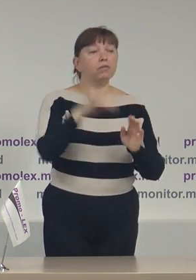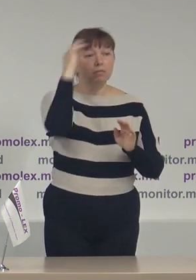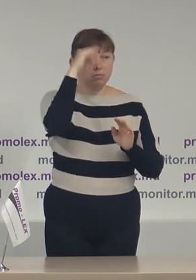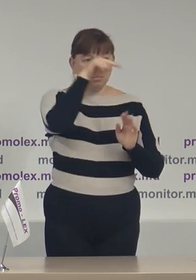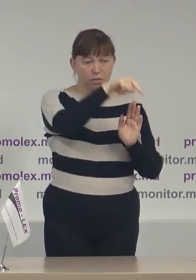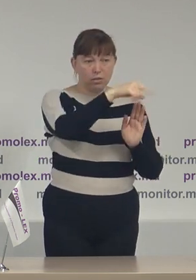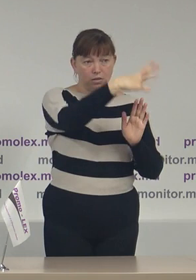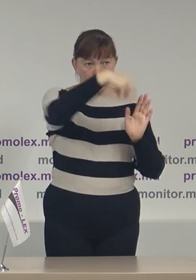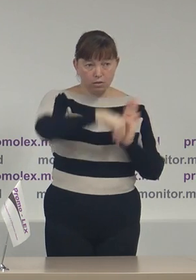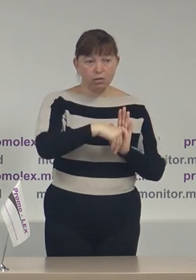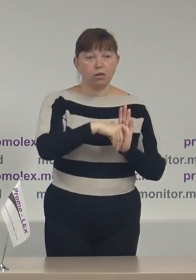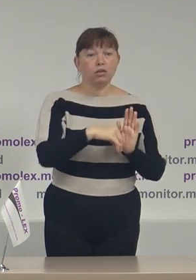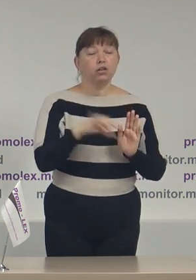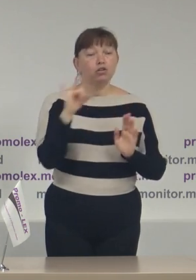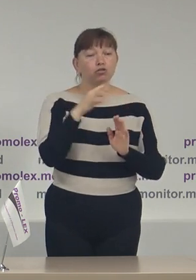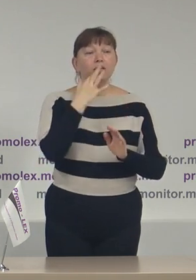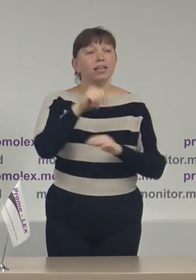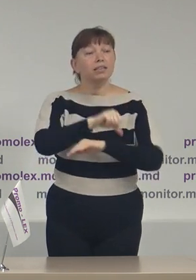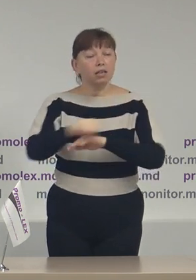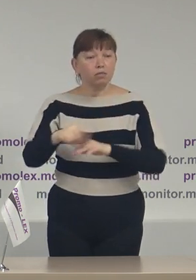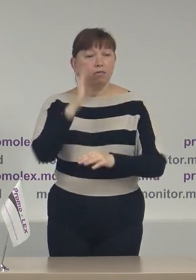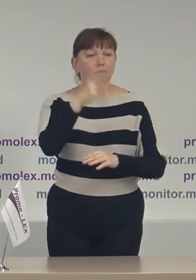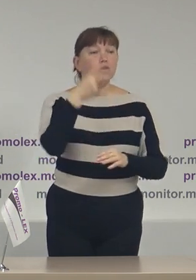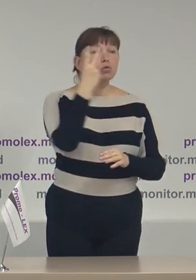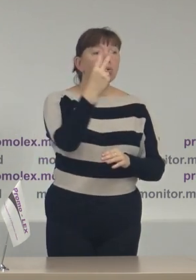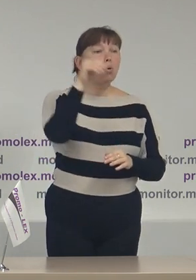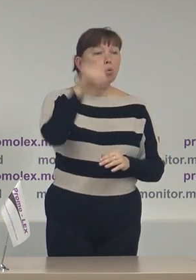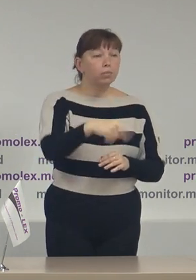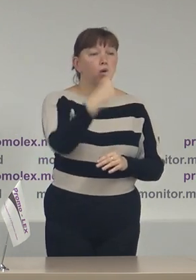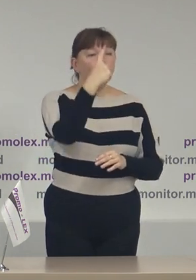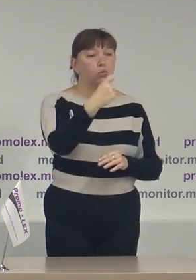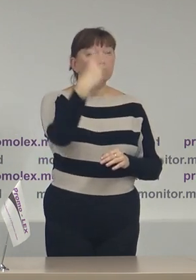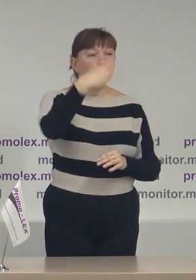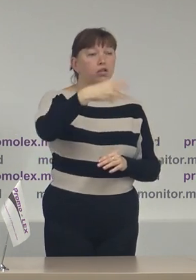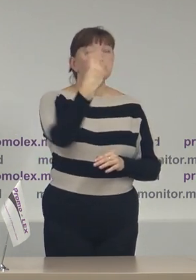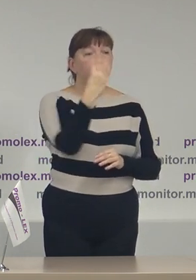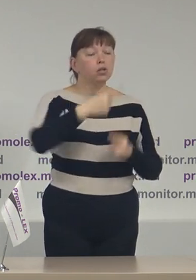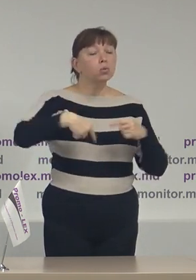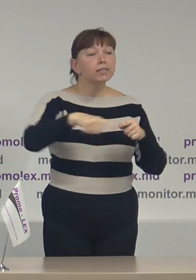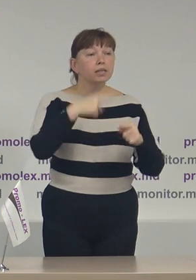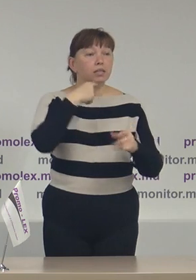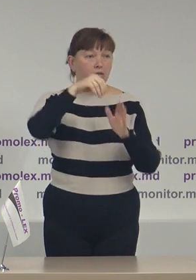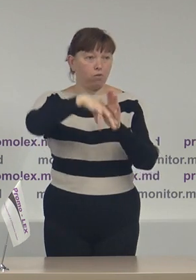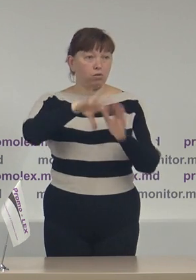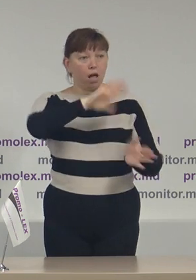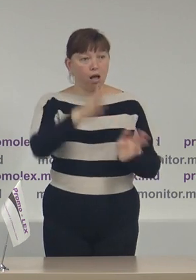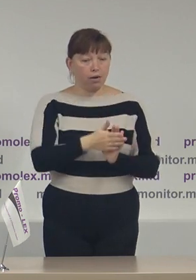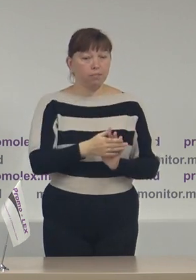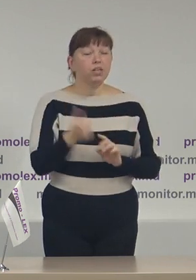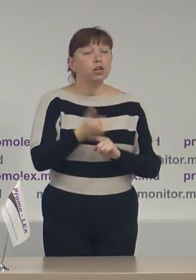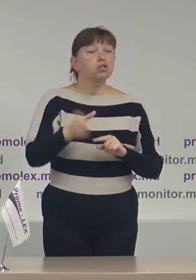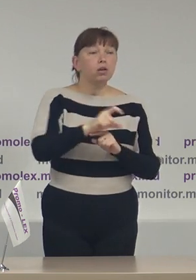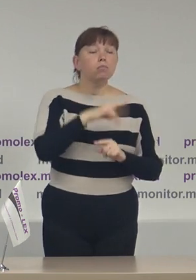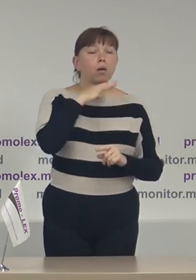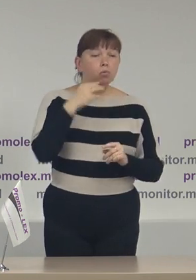transnistreană și diasporă va fi de 2134 de secții de votare cei mai mulți